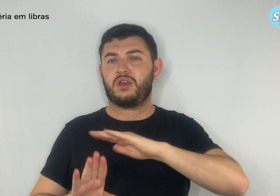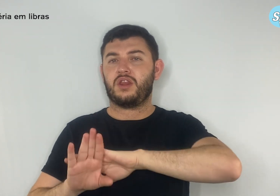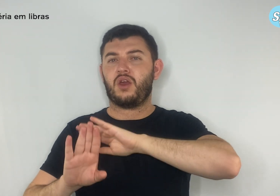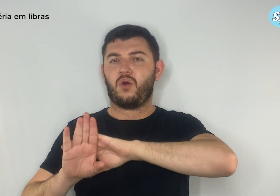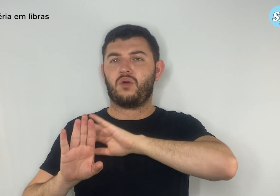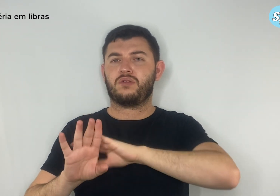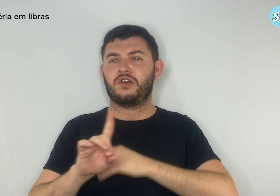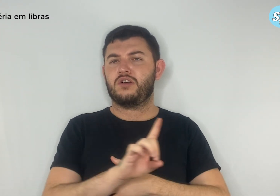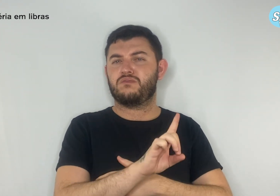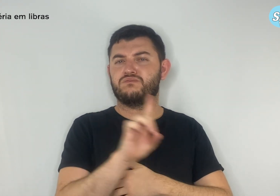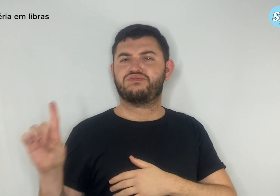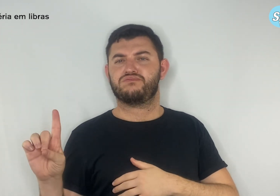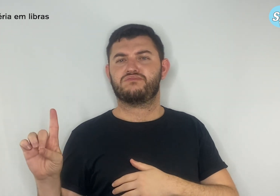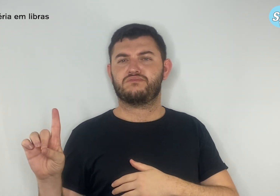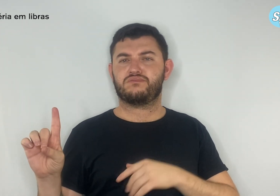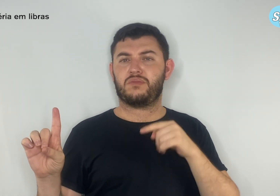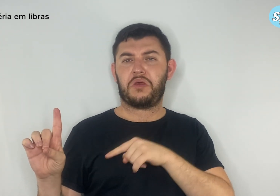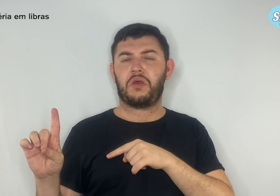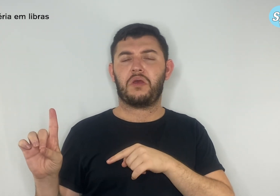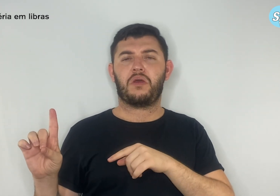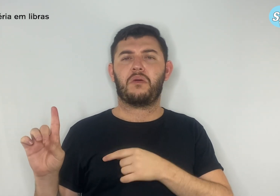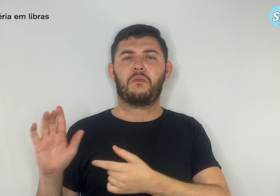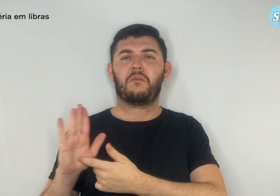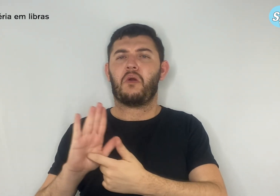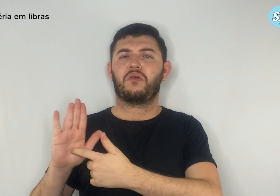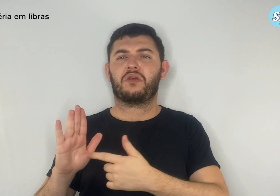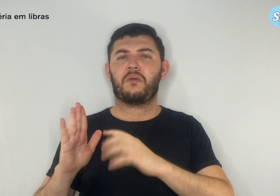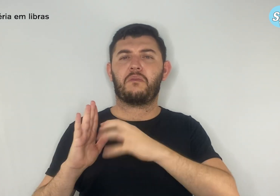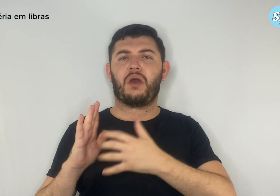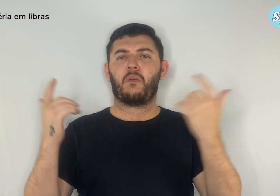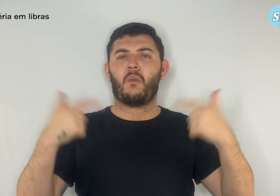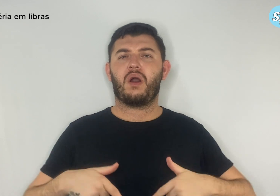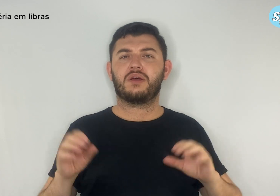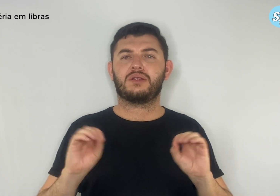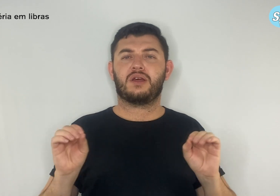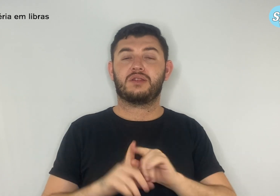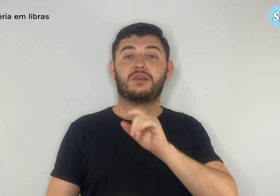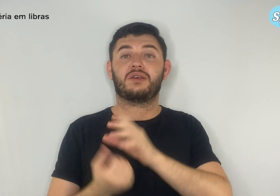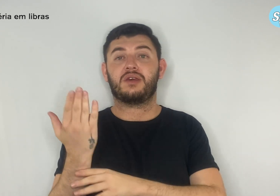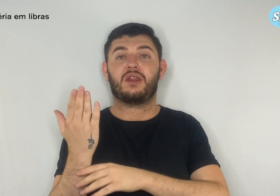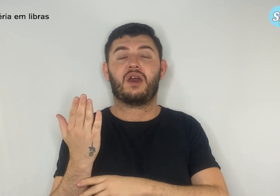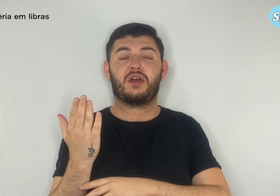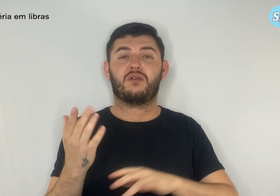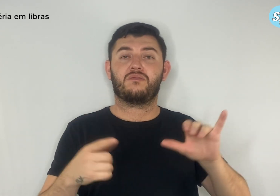apresentam como sem partido, construíram uma atmosfera de desconfiança e